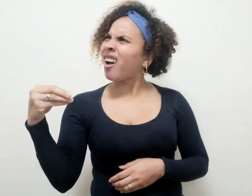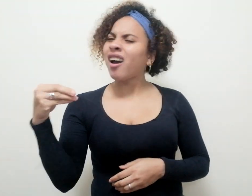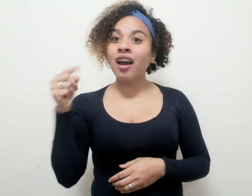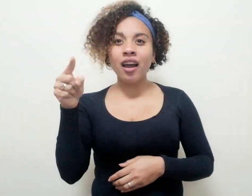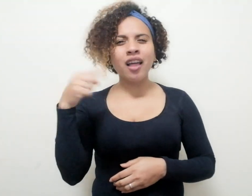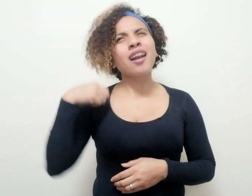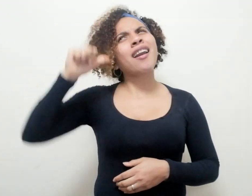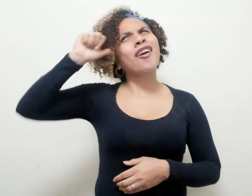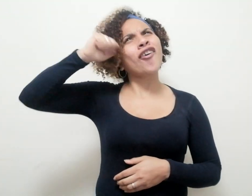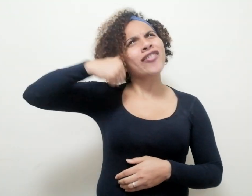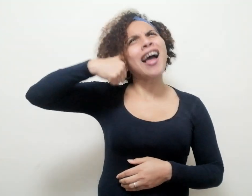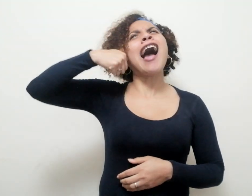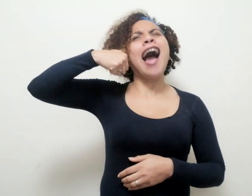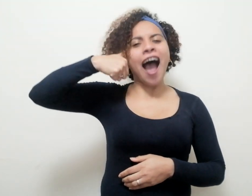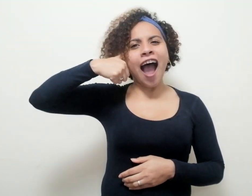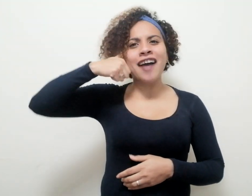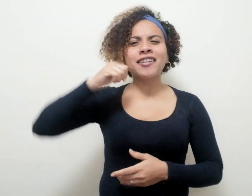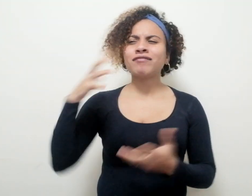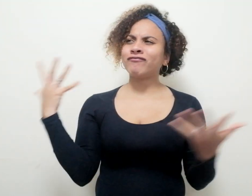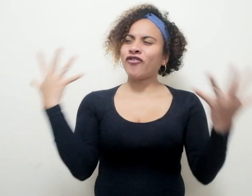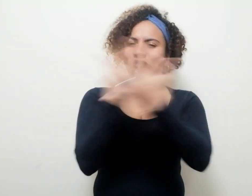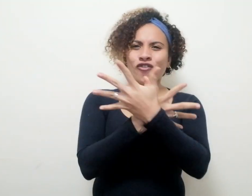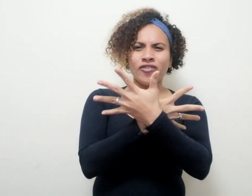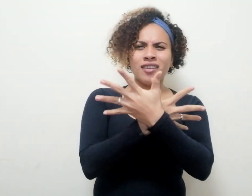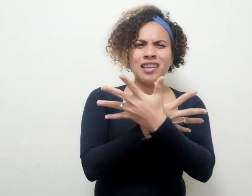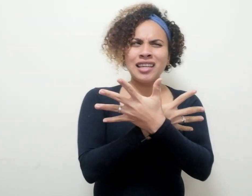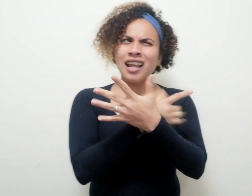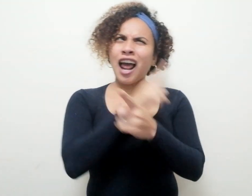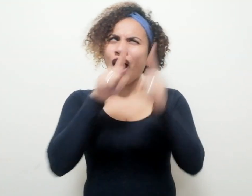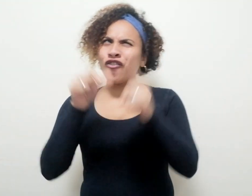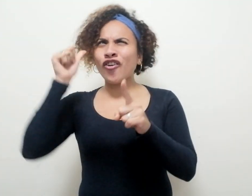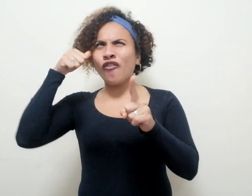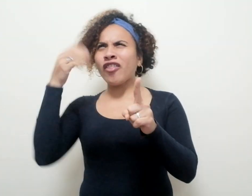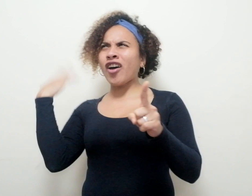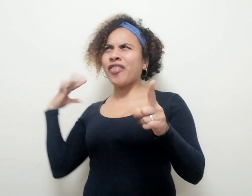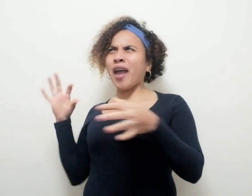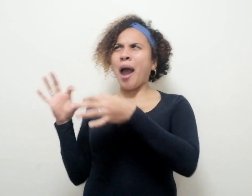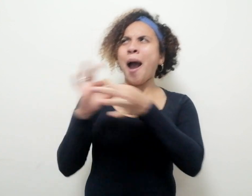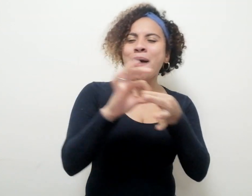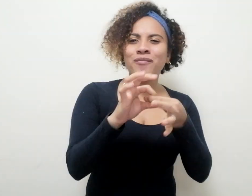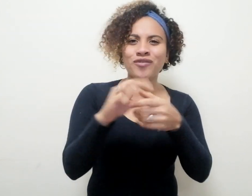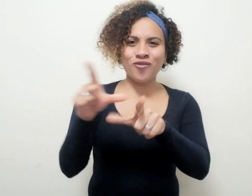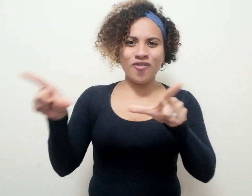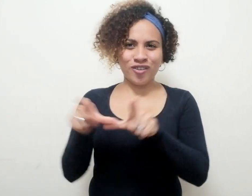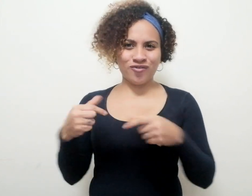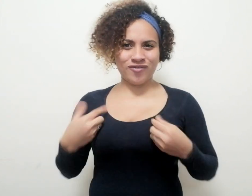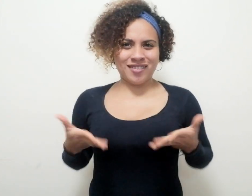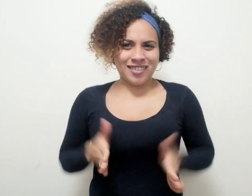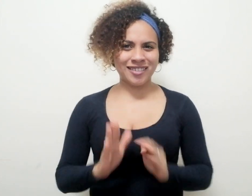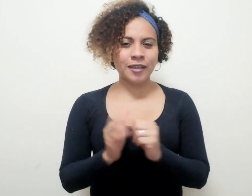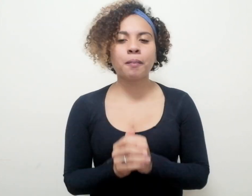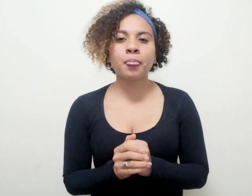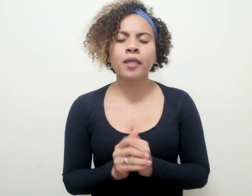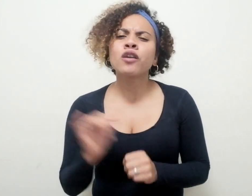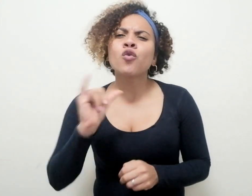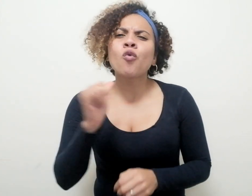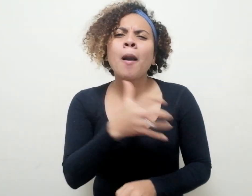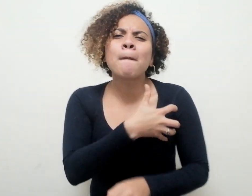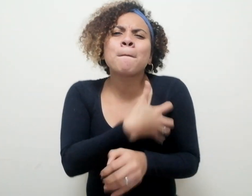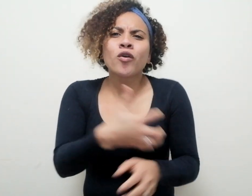recordarlas, acaba confundiendo en ellas los recuerdos previos. Es una poderosa combinatoria de